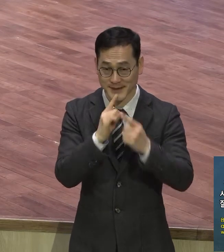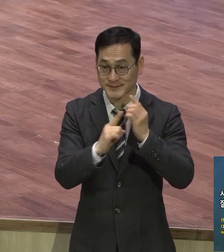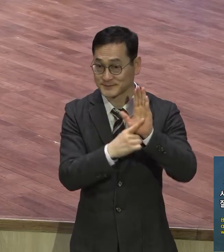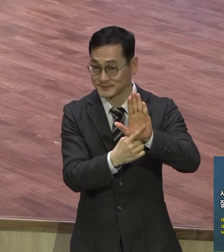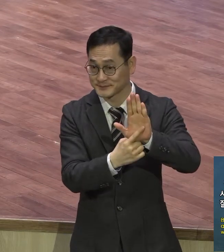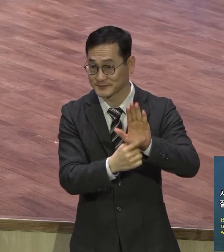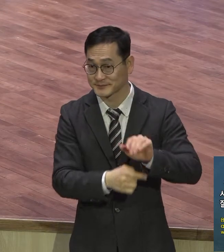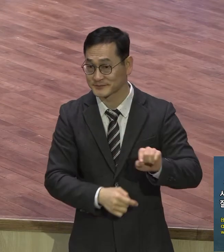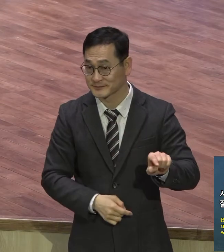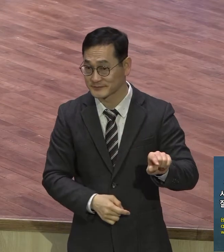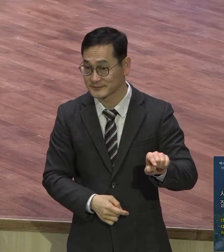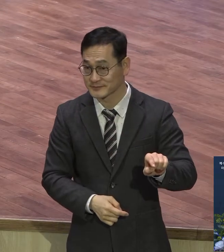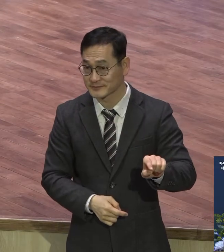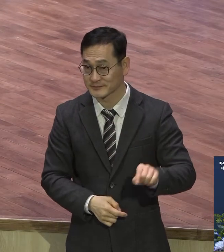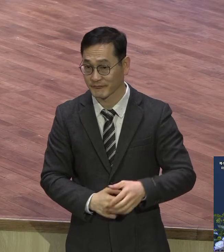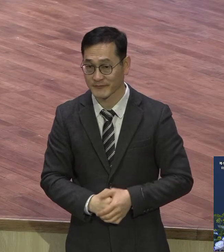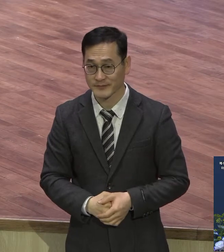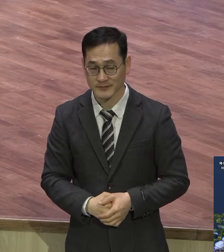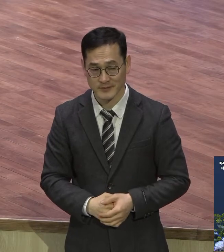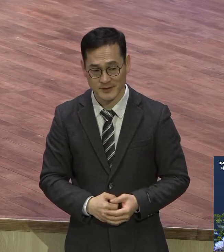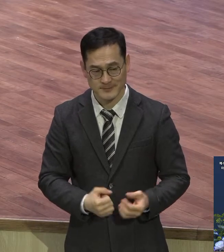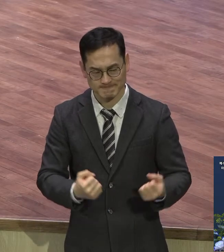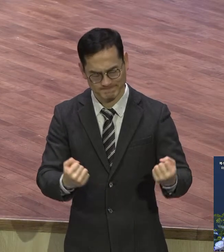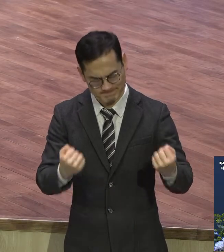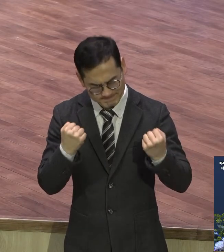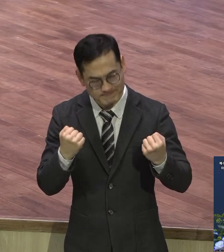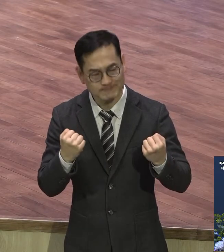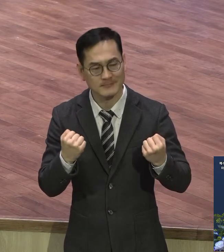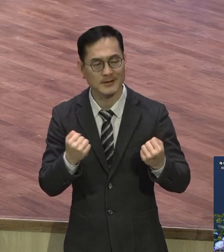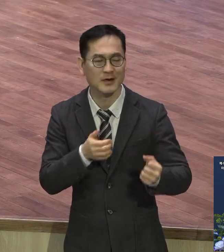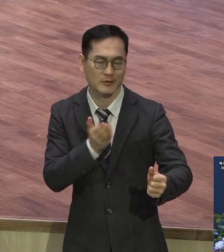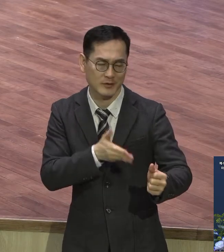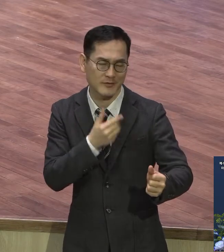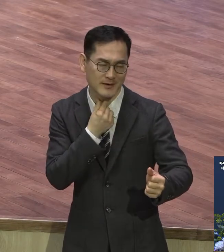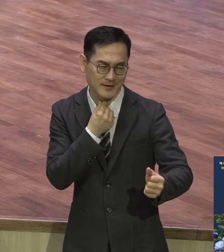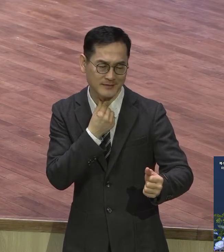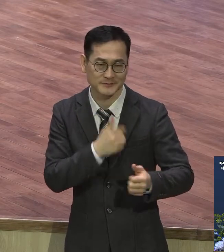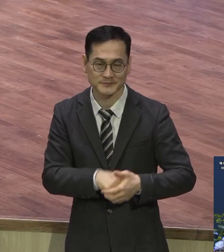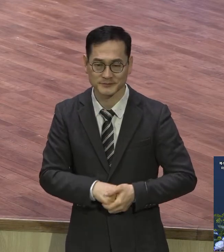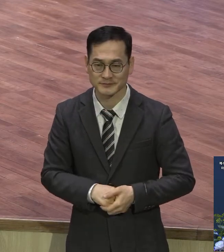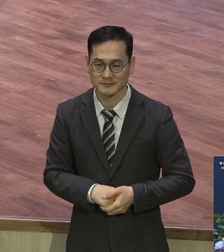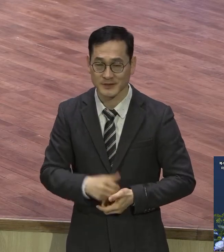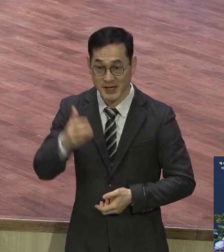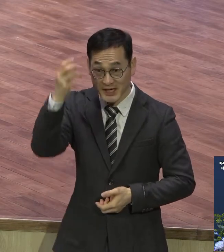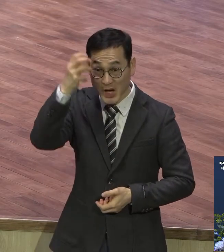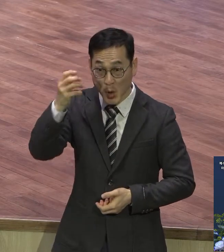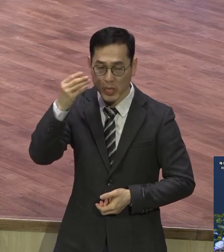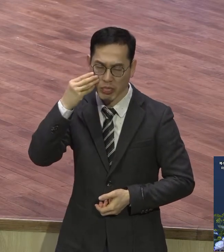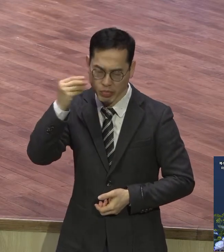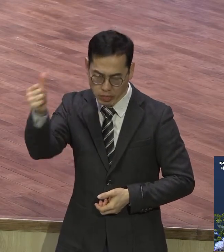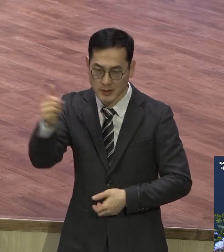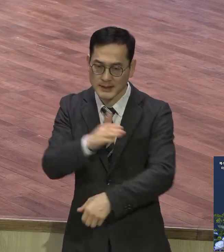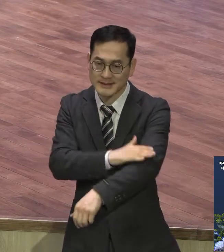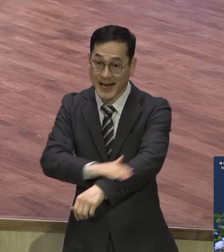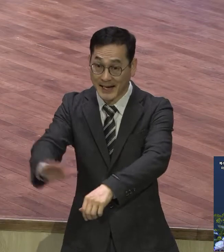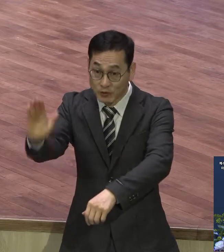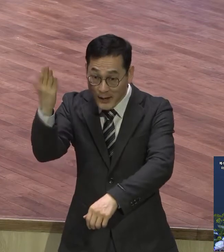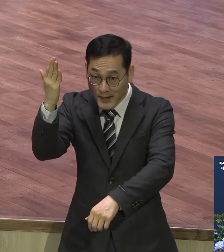강건하기를 내가 강구하노라. 영혼이 잘 때는 비결이 뭐냐? 영혼이 잘 때는 비결